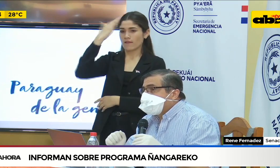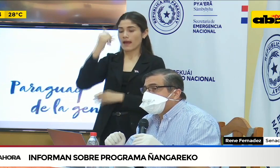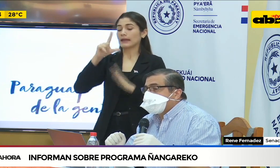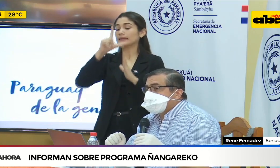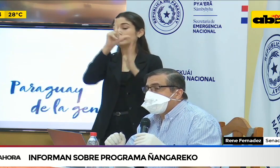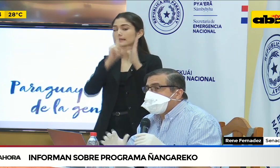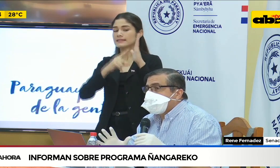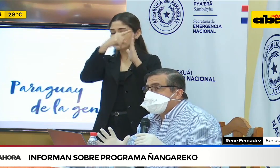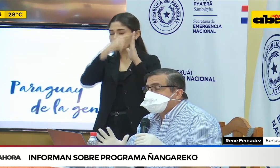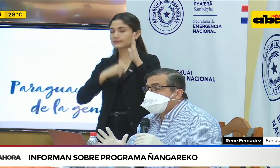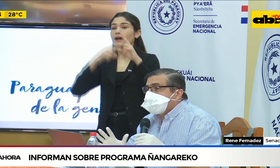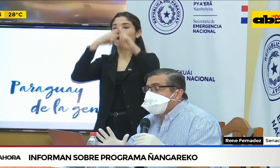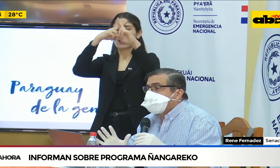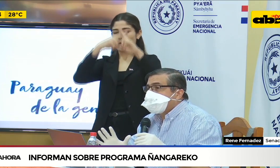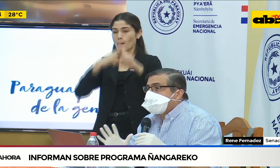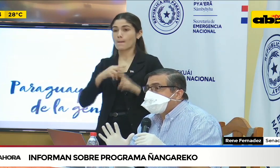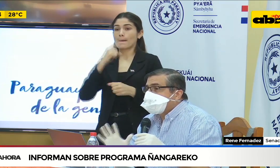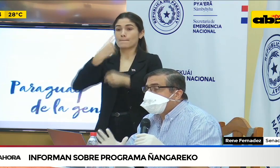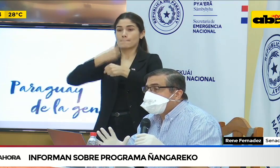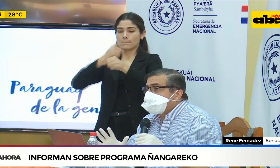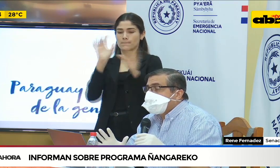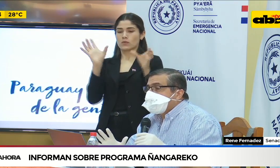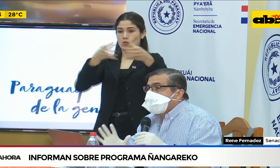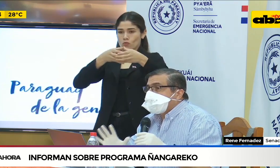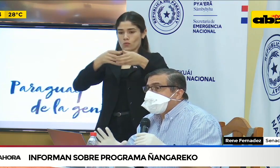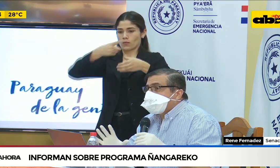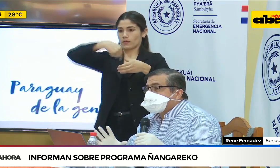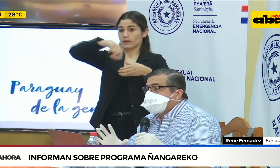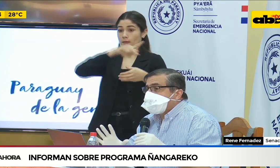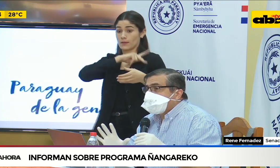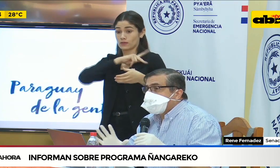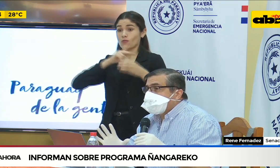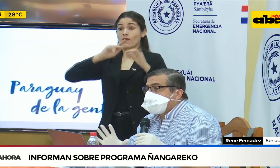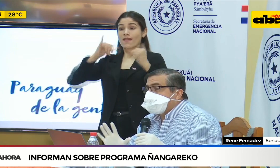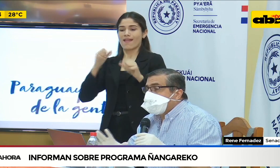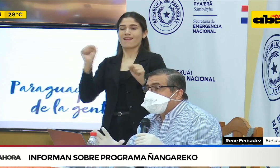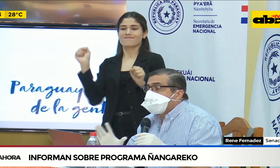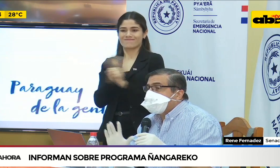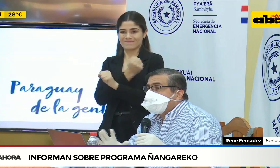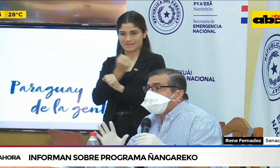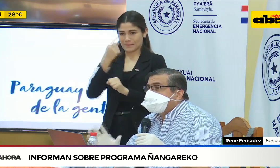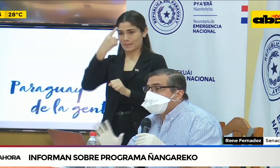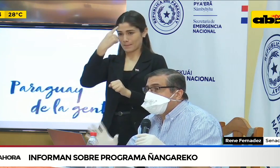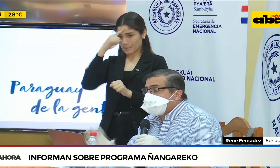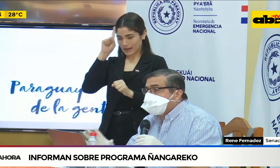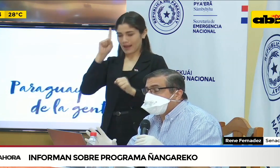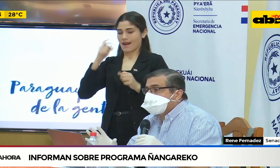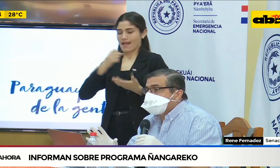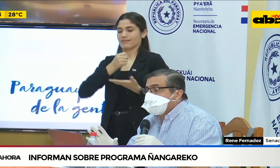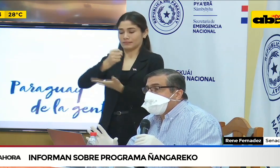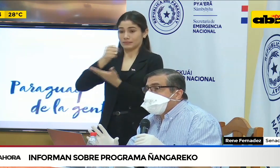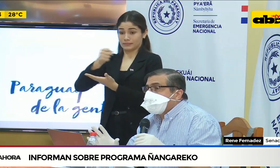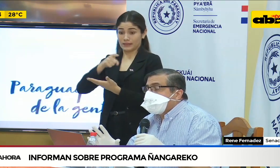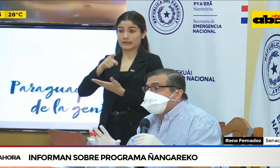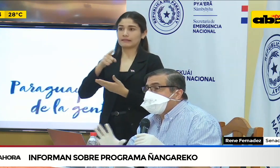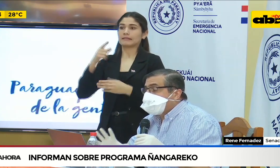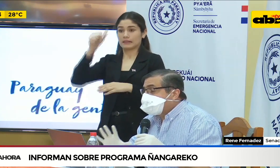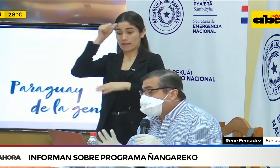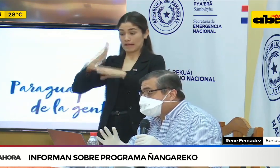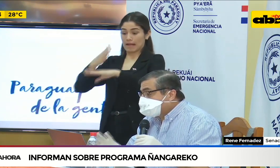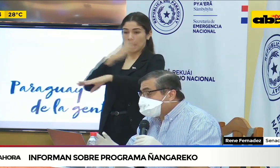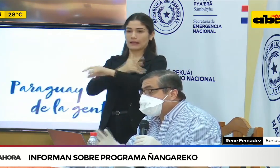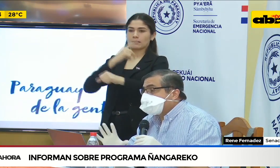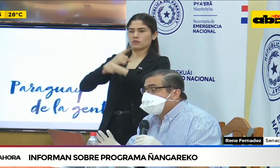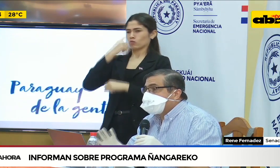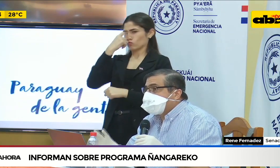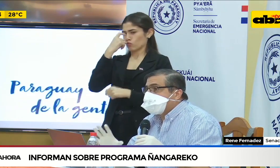dijo el Ministro Roa, es el primer grupo de aquellas personas que ya, luego de los distintos filtros y de los distintos